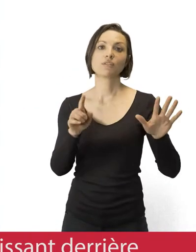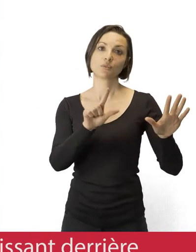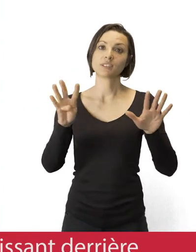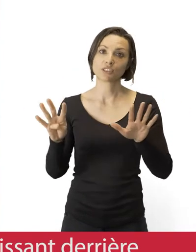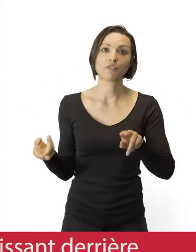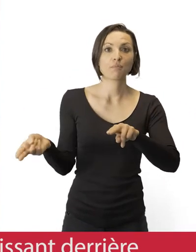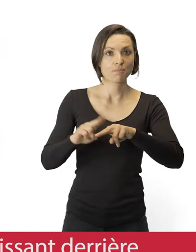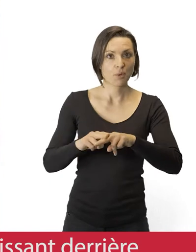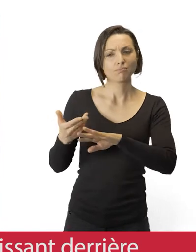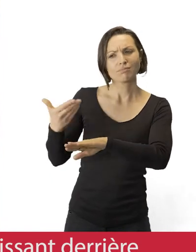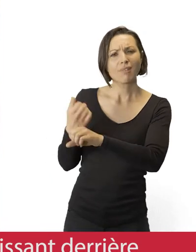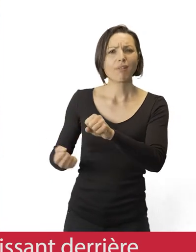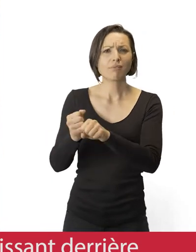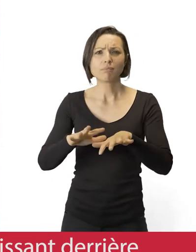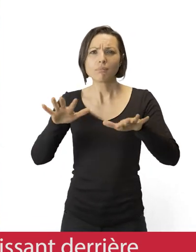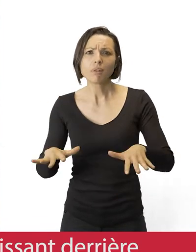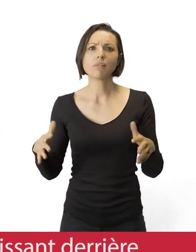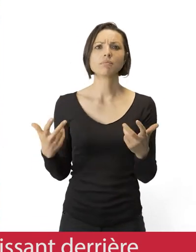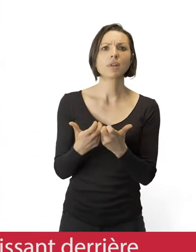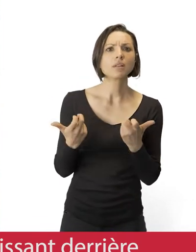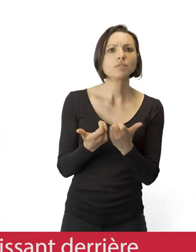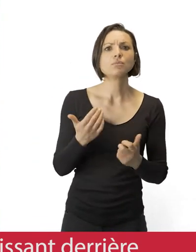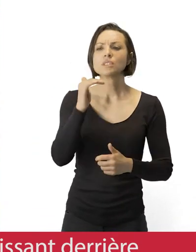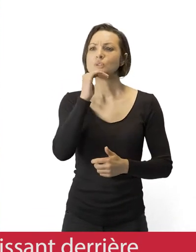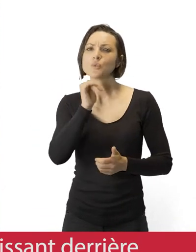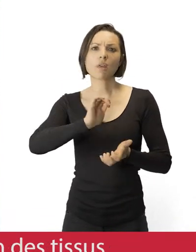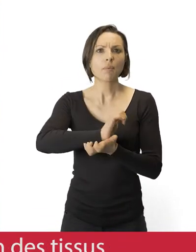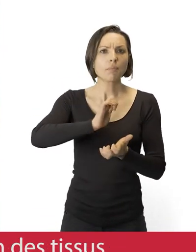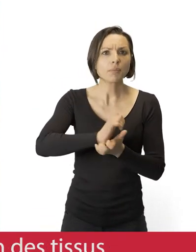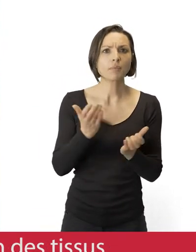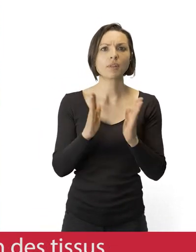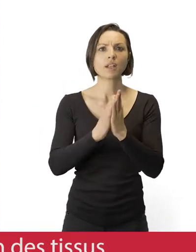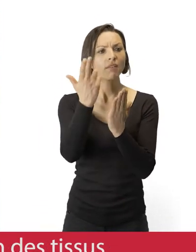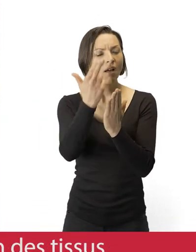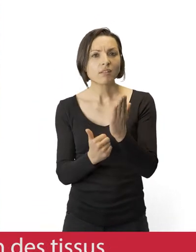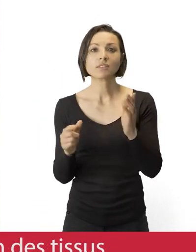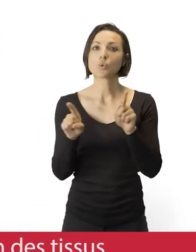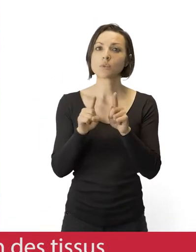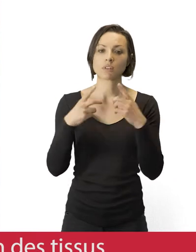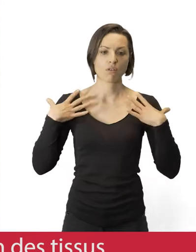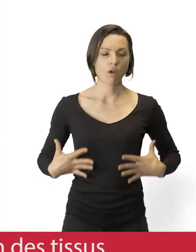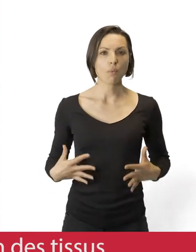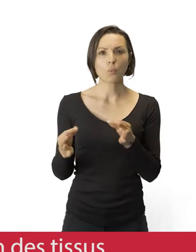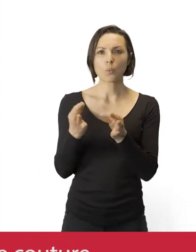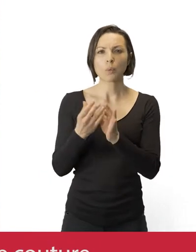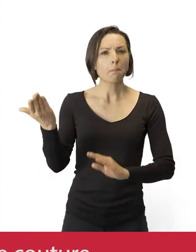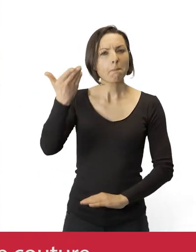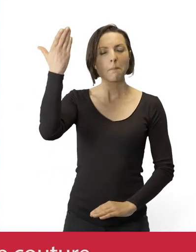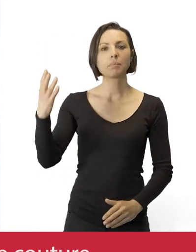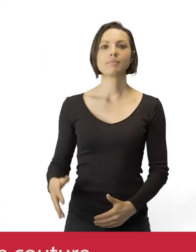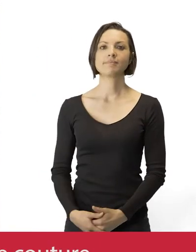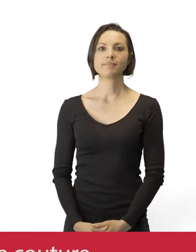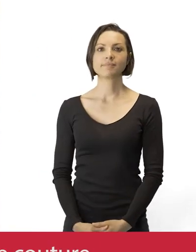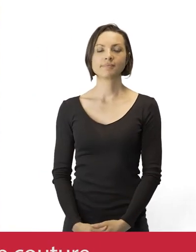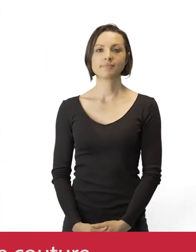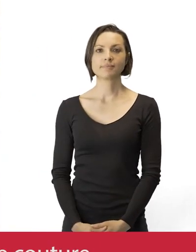1979, laissant derrière elle une œuvre abondante qui comprend aussi bien des tissus imprimés, des livres d'artistes que des robes de